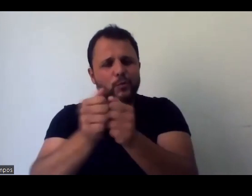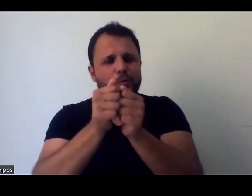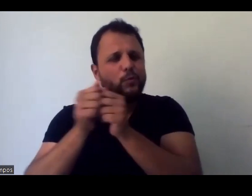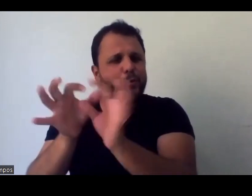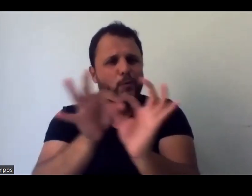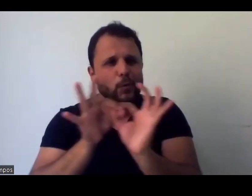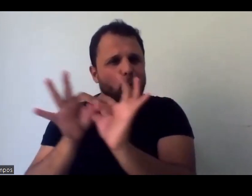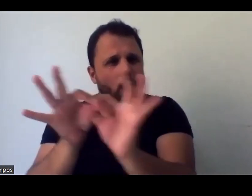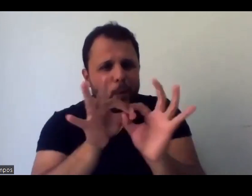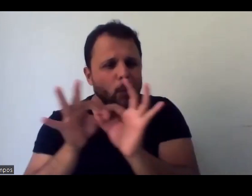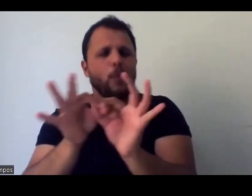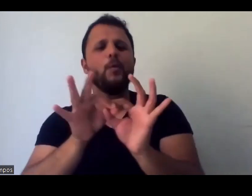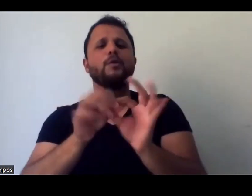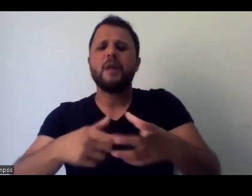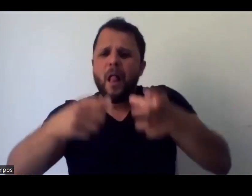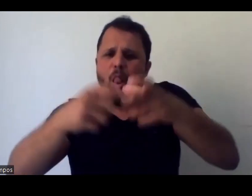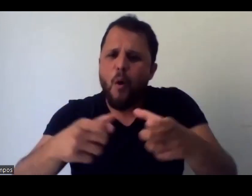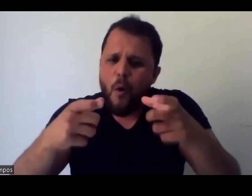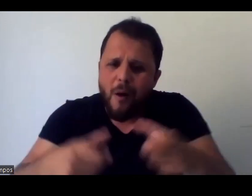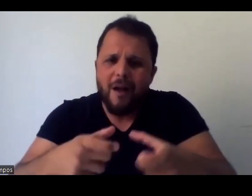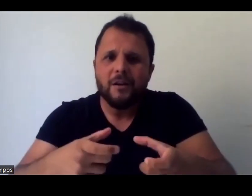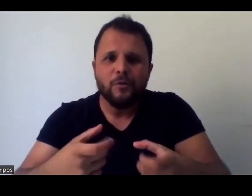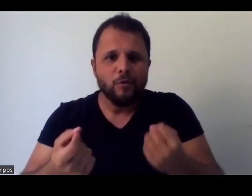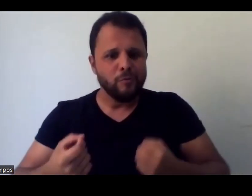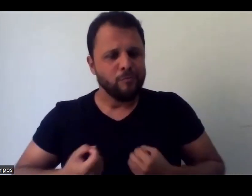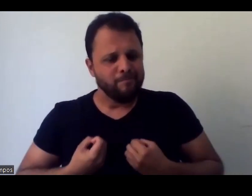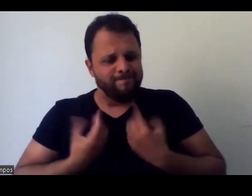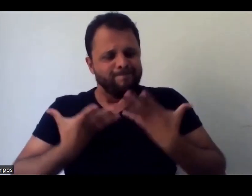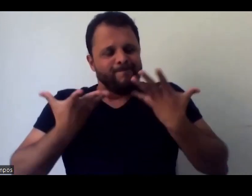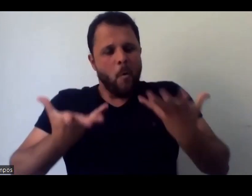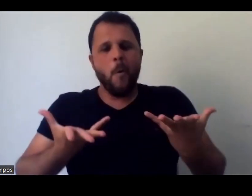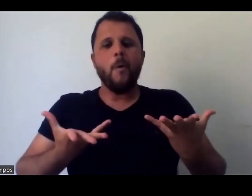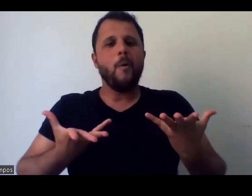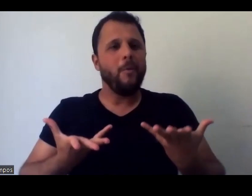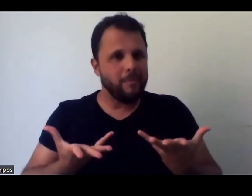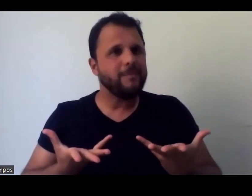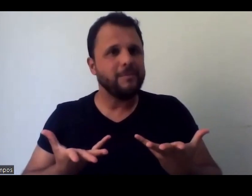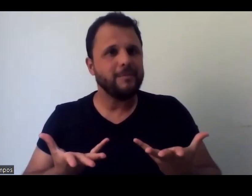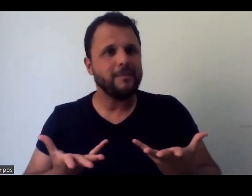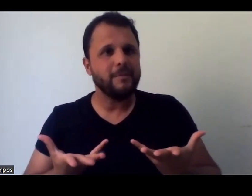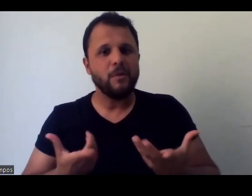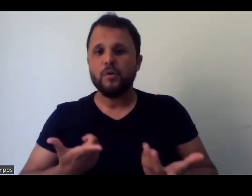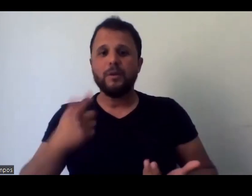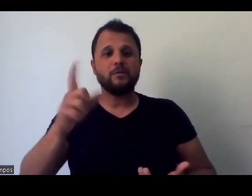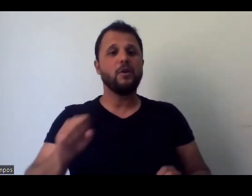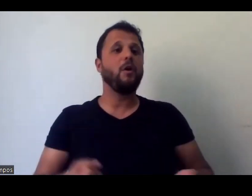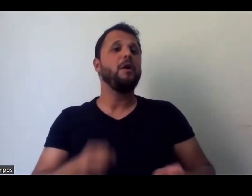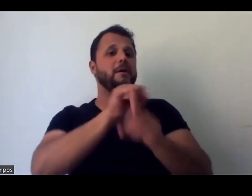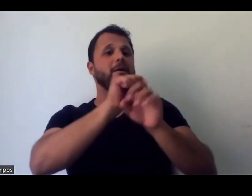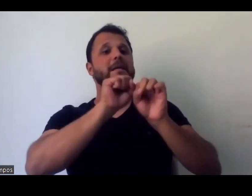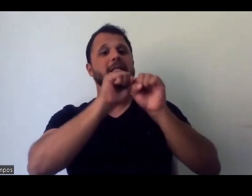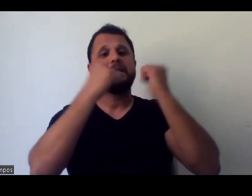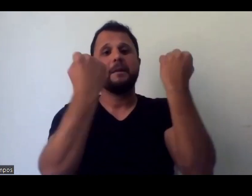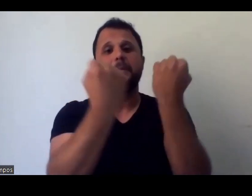de estar em lugares que nos inspiram, de provocar lugares que nos inspiram, e isso não tem a ver só com seminários e eventos de grande